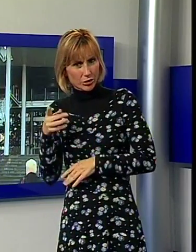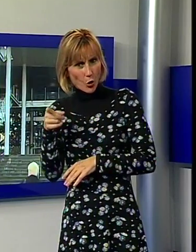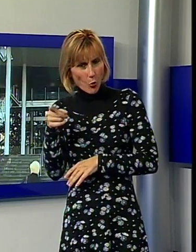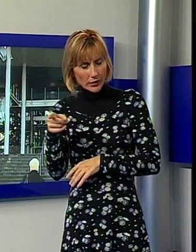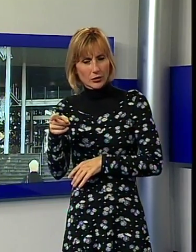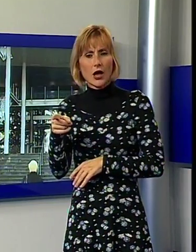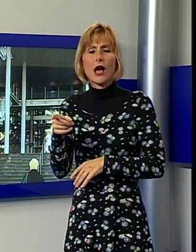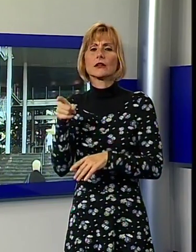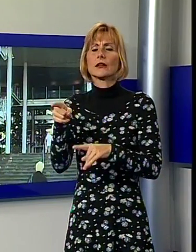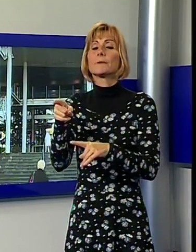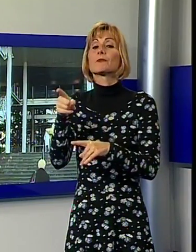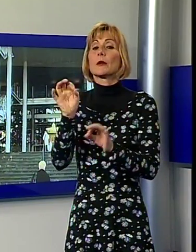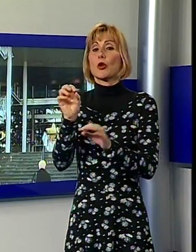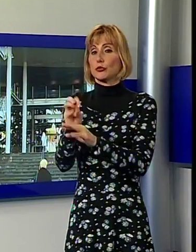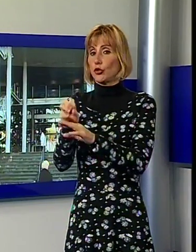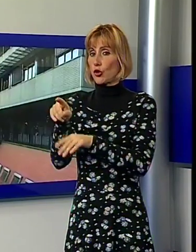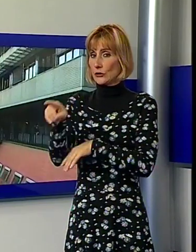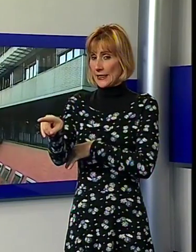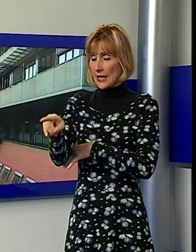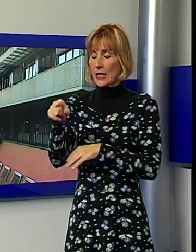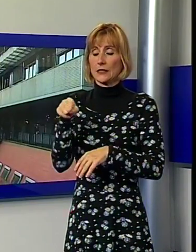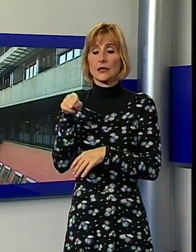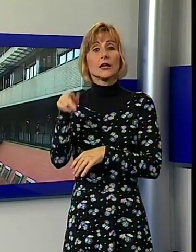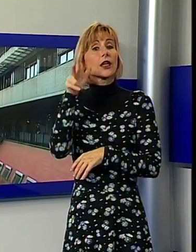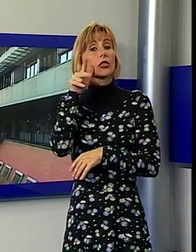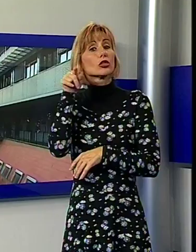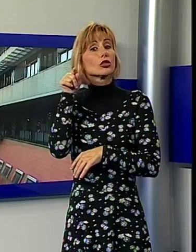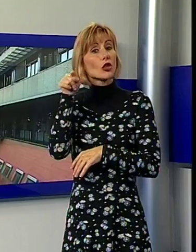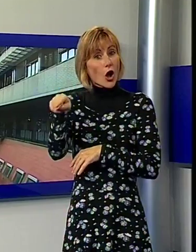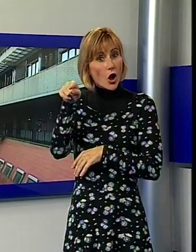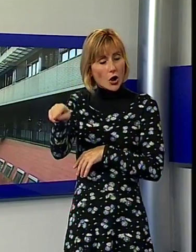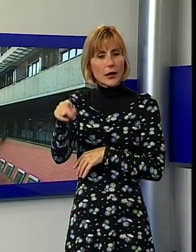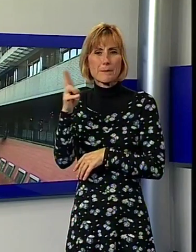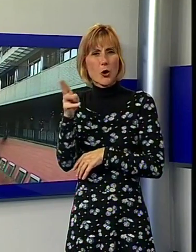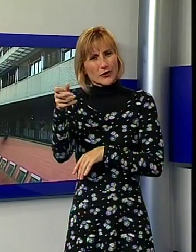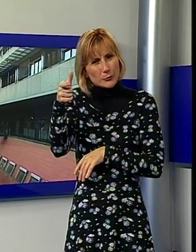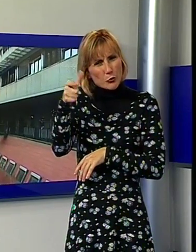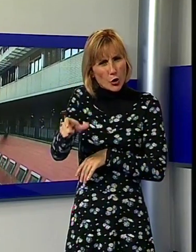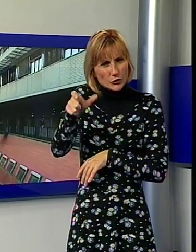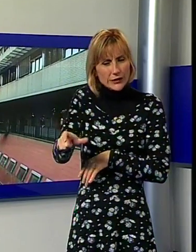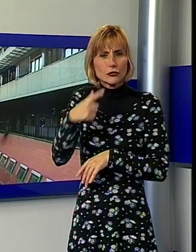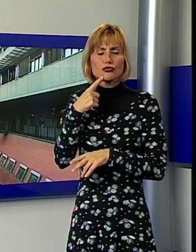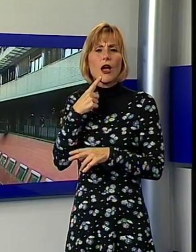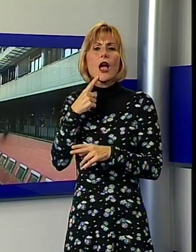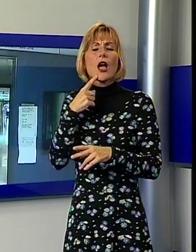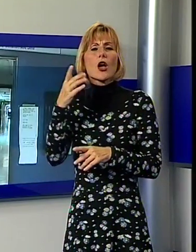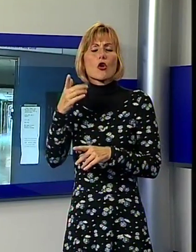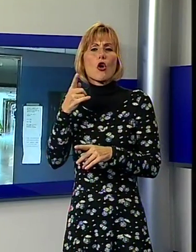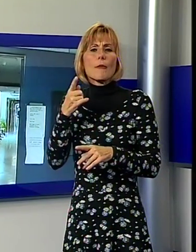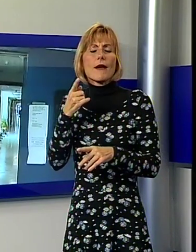sconforto la città di Via Reggio. La donna, secondo l'azienda sanitaria, è deceduta a seguito di complicanze tardive, imprevedibili e non